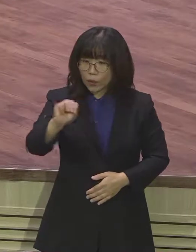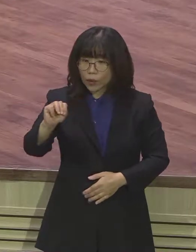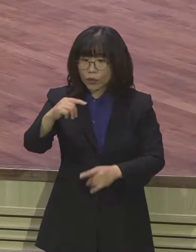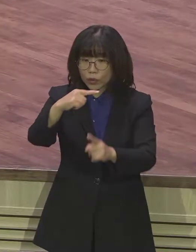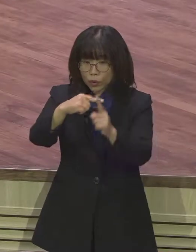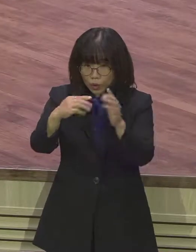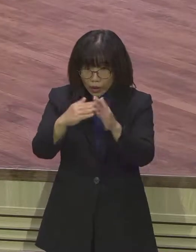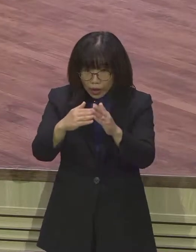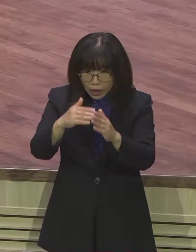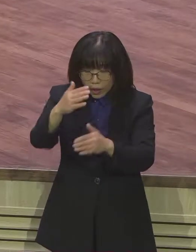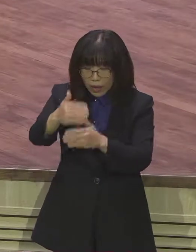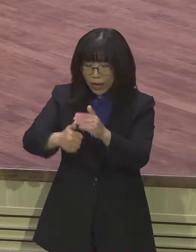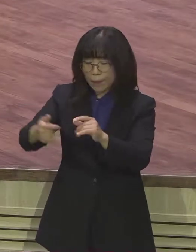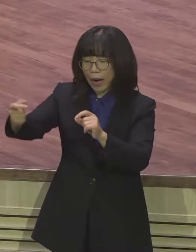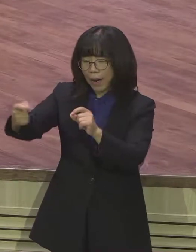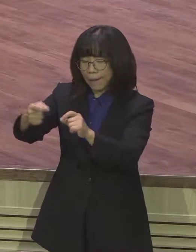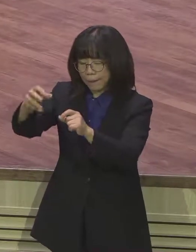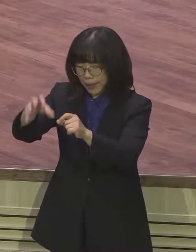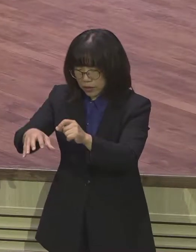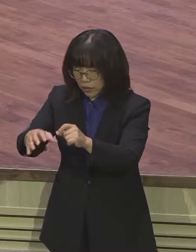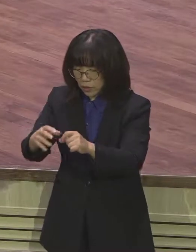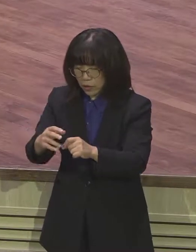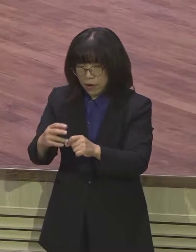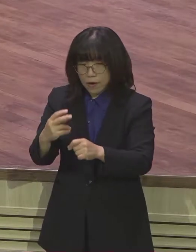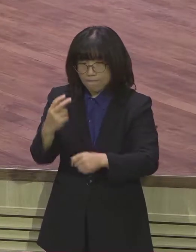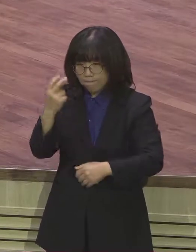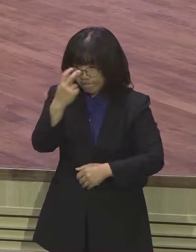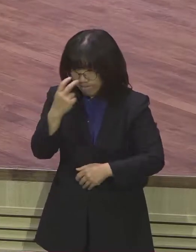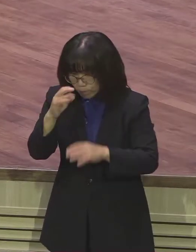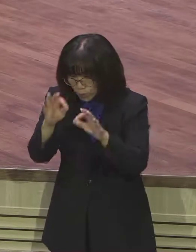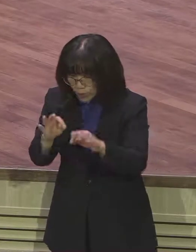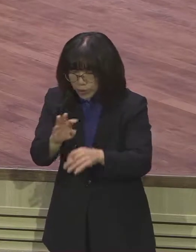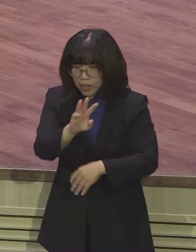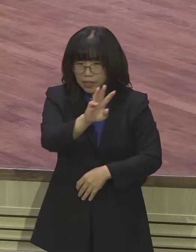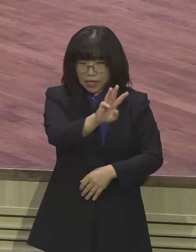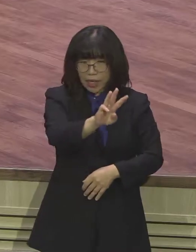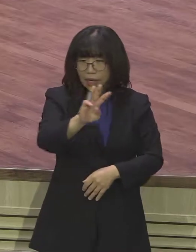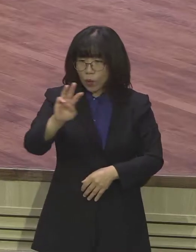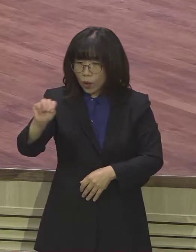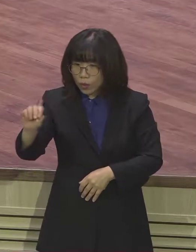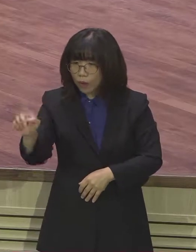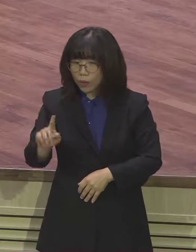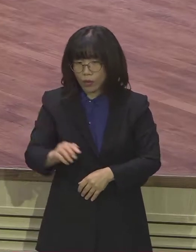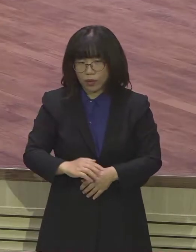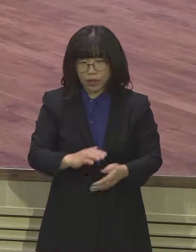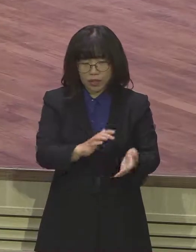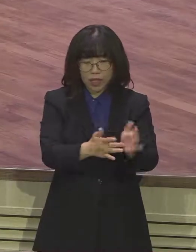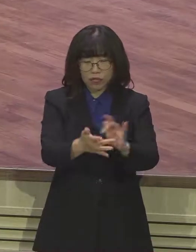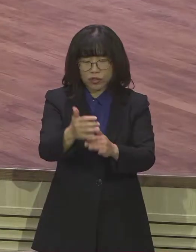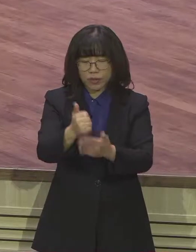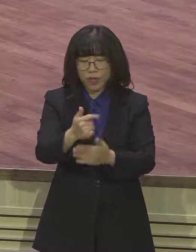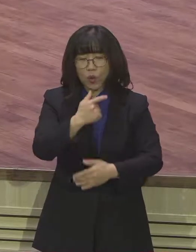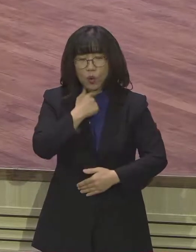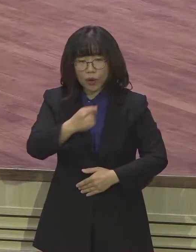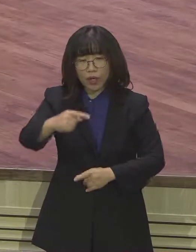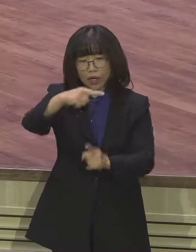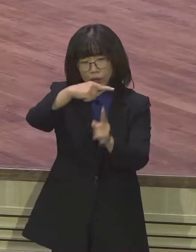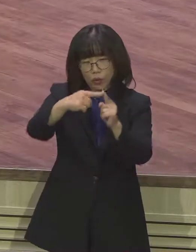앞에 정말 다림줄을 드리웠을 때 이름값을 하지 않습니까 예수님이 원하시는 교회지 않습니까 이름값을 하는 교회로서 하나님의